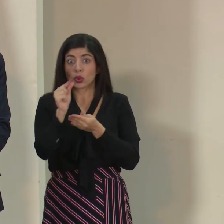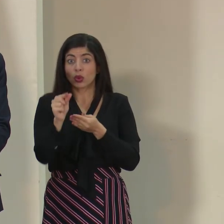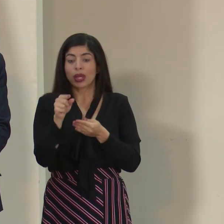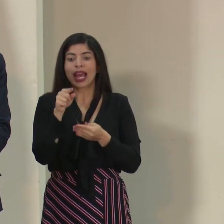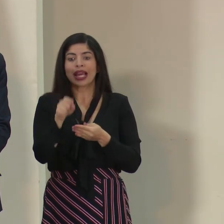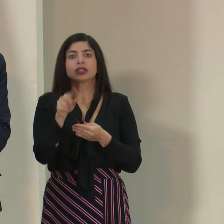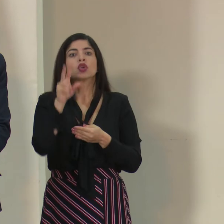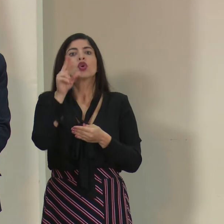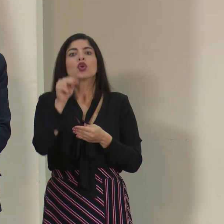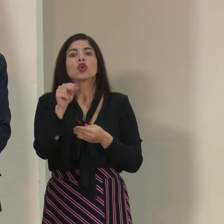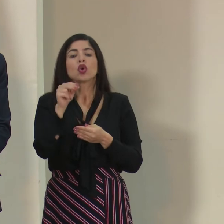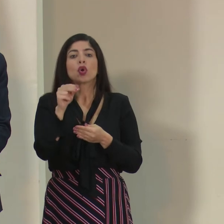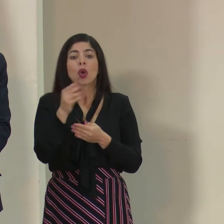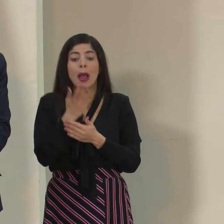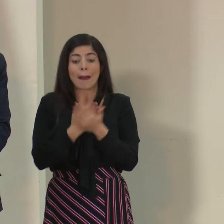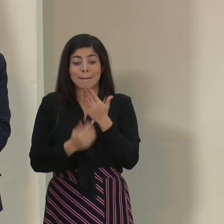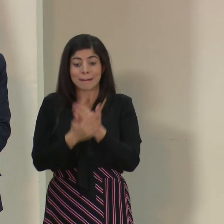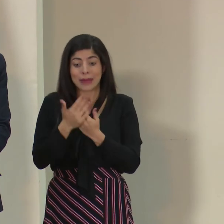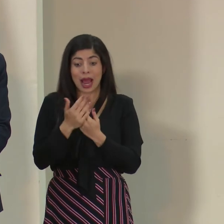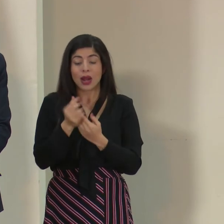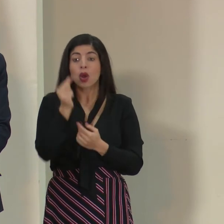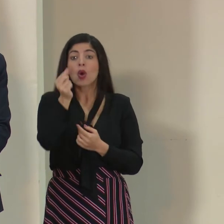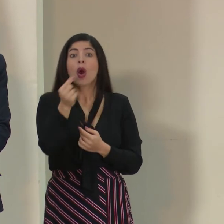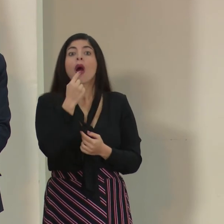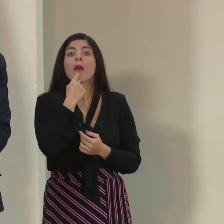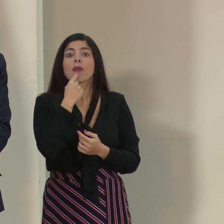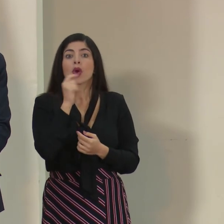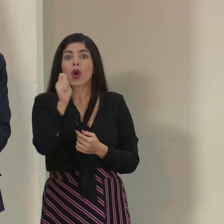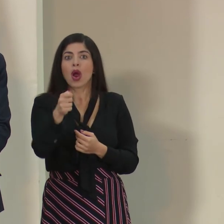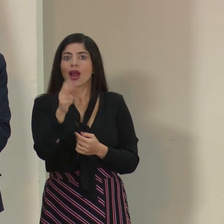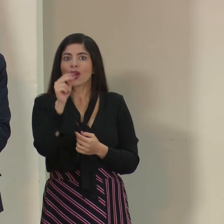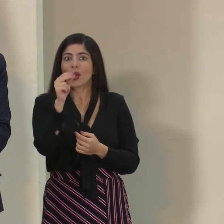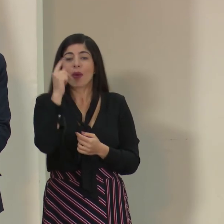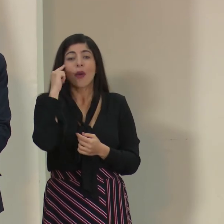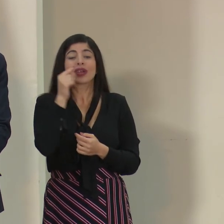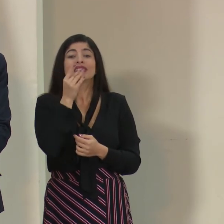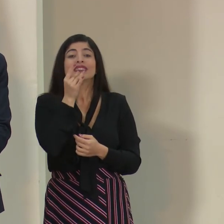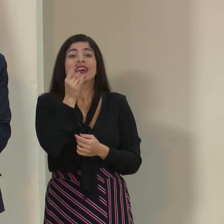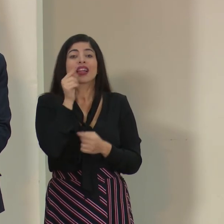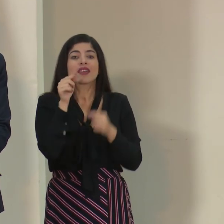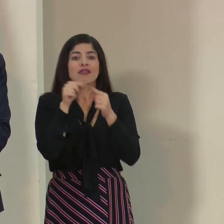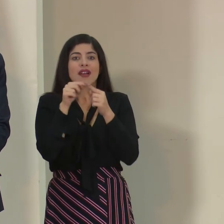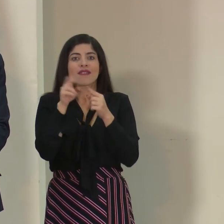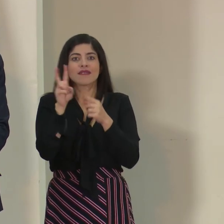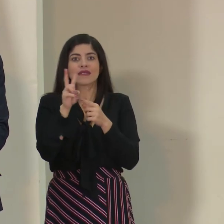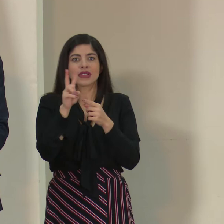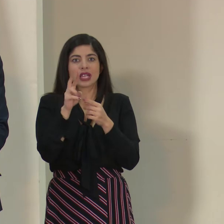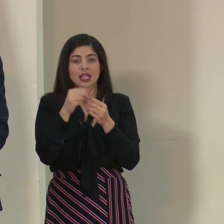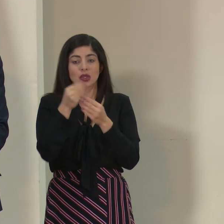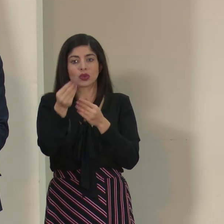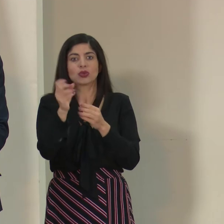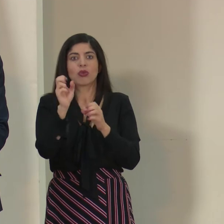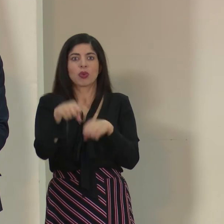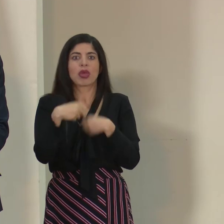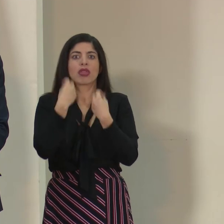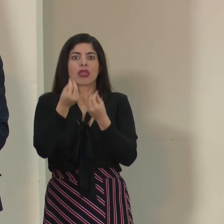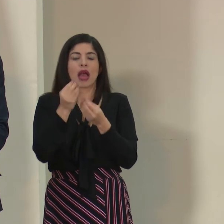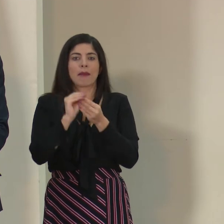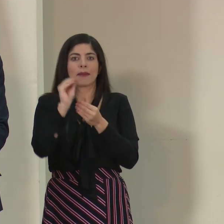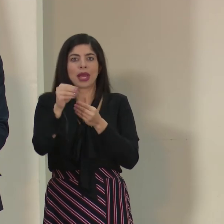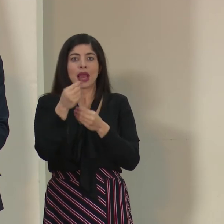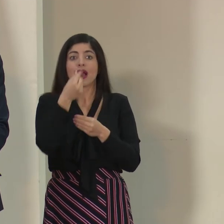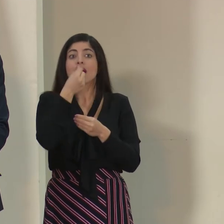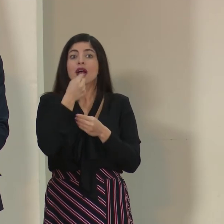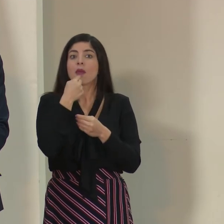sea directamente de la mano hacia la boca, porque eso también recordemos que en la saliva es donde se transmite este virus y que eso maximiza la posibilidad de